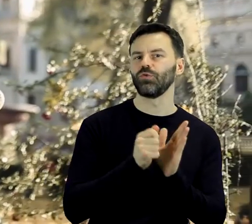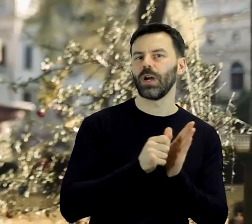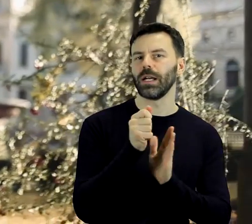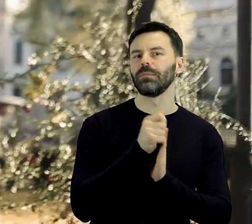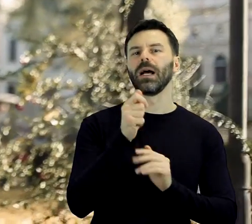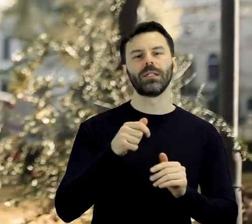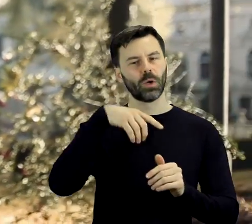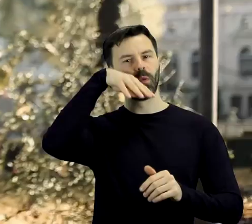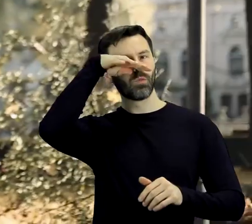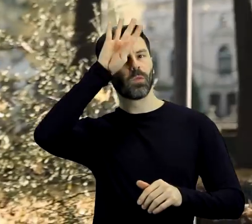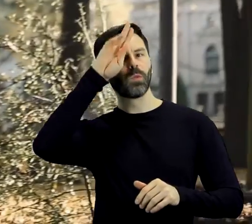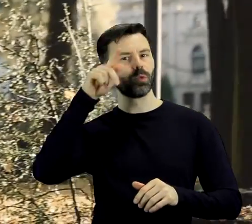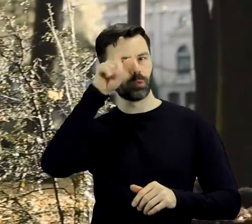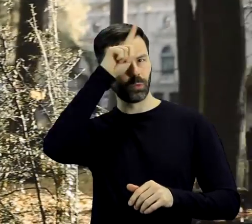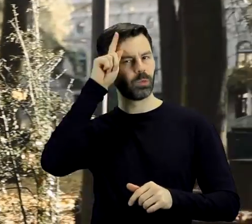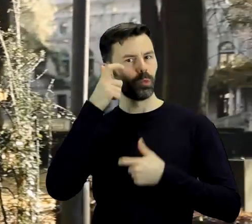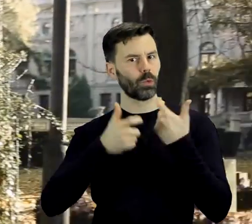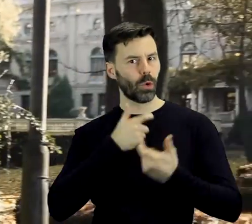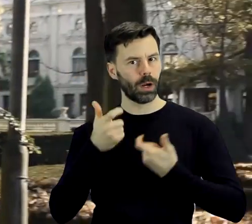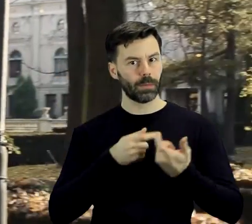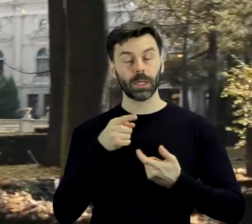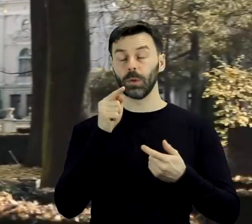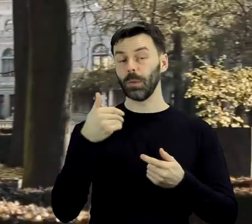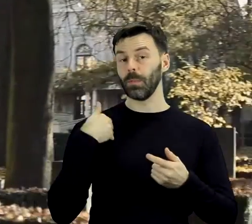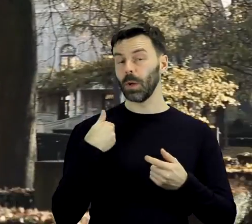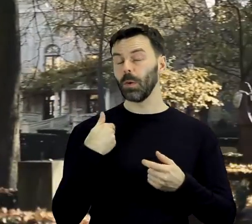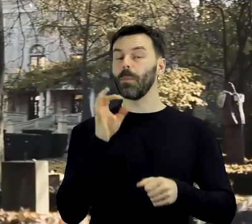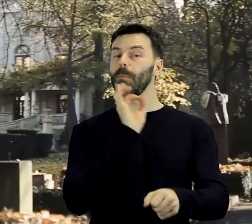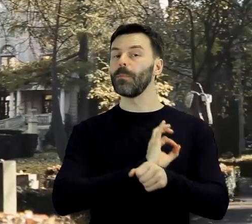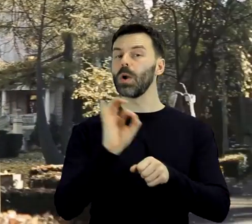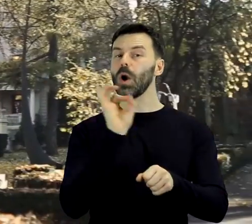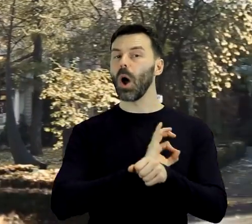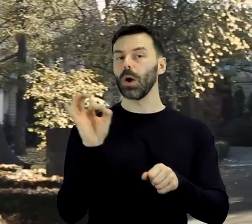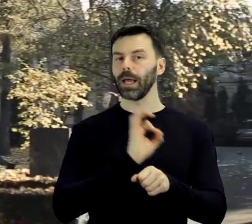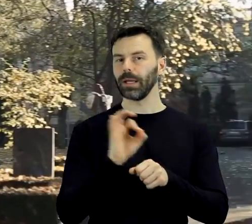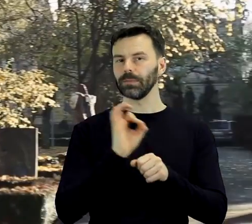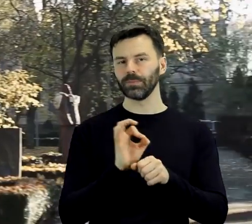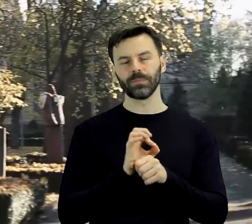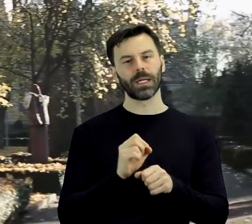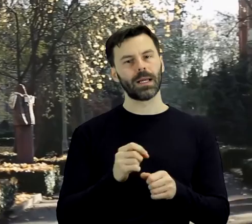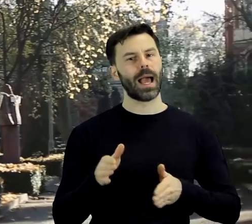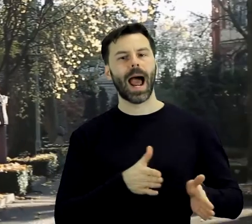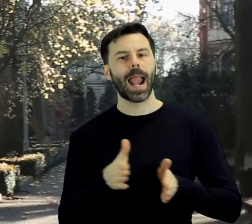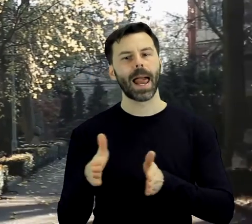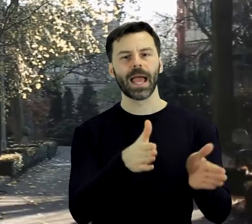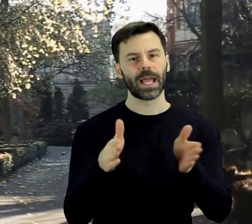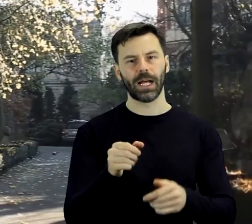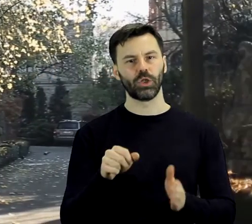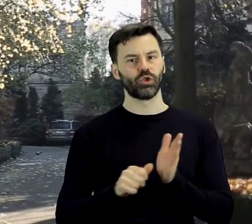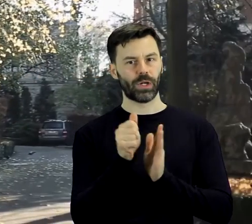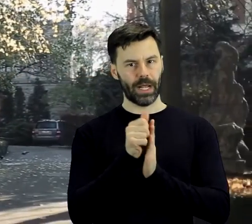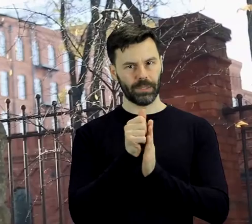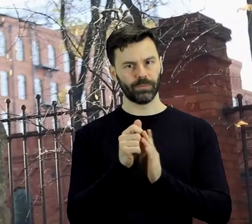Większość prac zagościła w Ogrodzie Pałacu Poznańskich w ramach projektu Aleja Rzeźb, który został otwarty w 2000